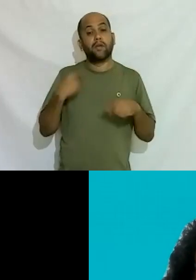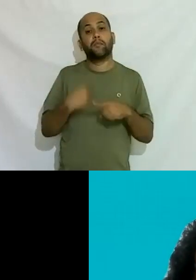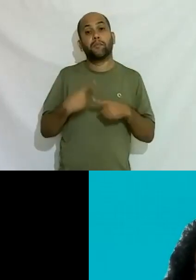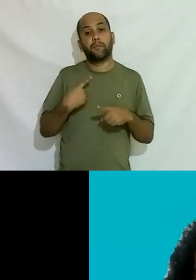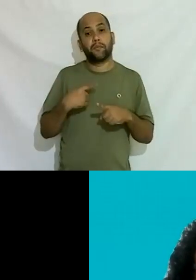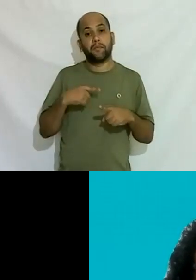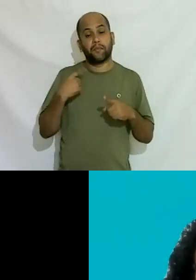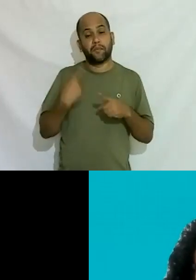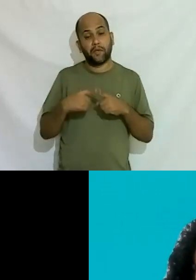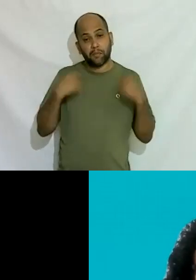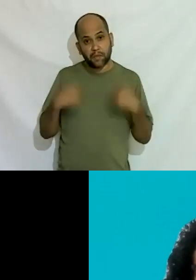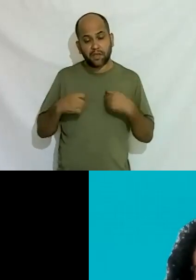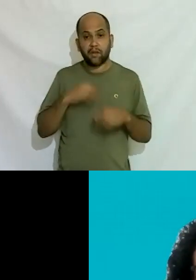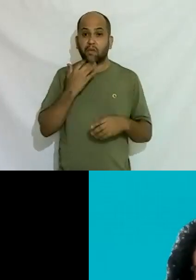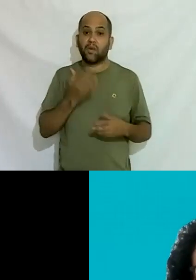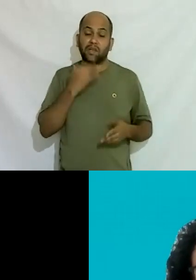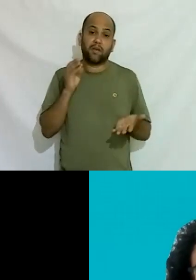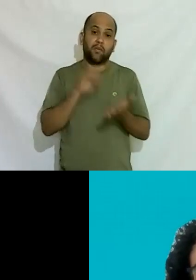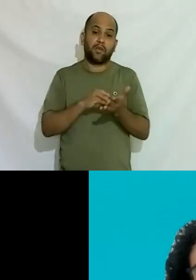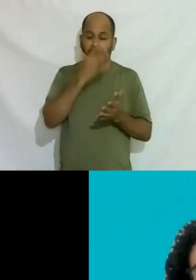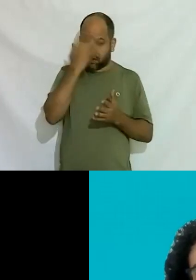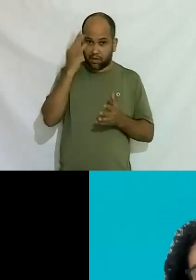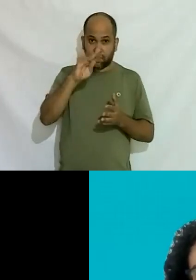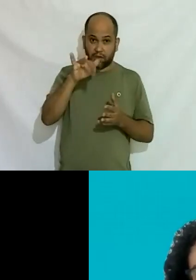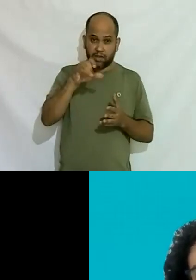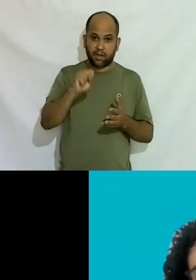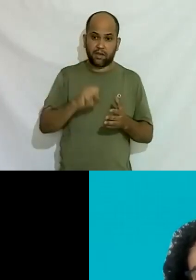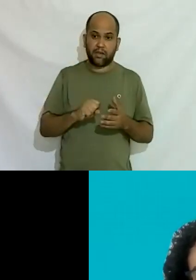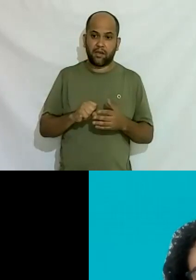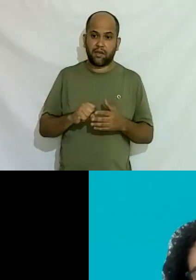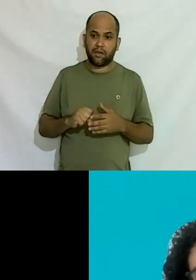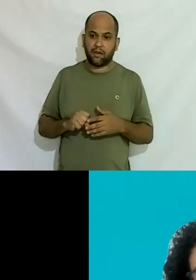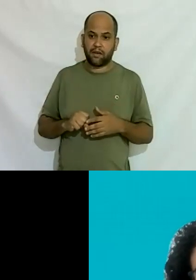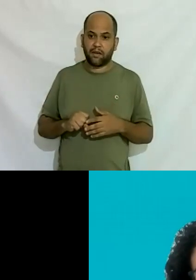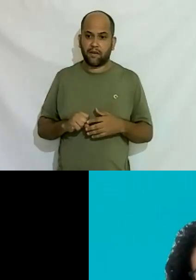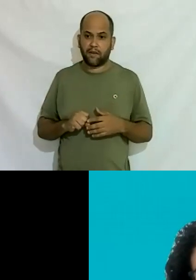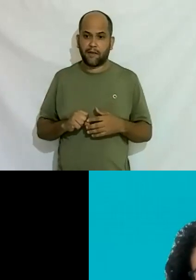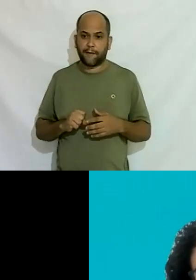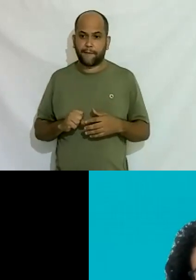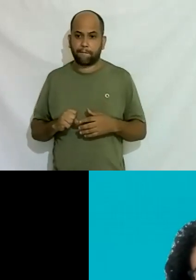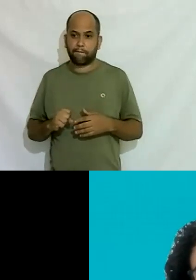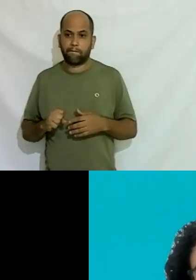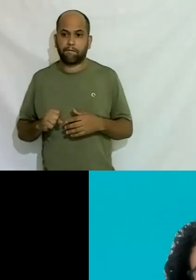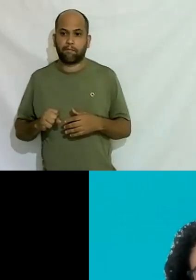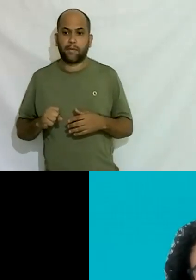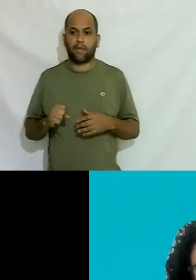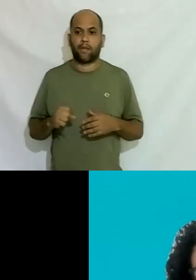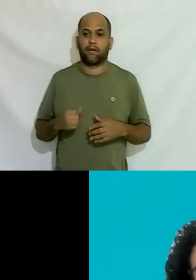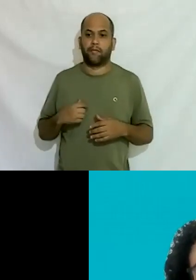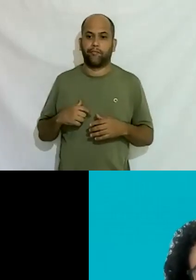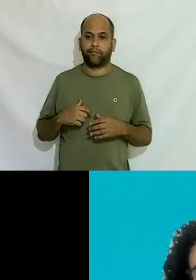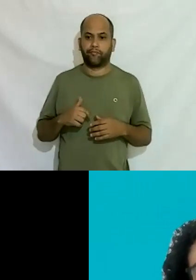não adianta você colocar uma pessoa eu falo jogar o carneirinho no meio dos leões